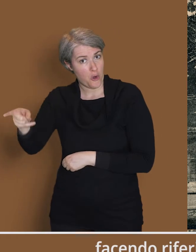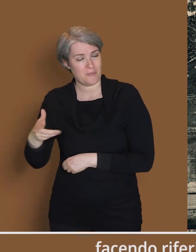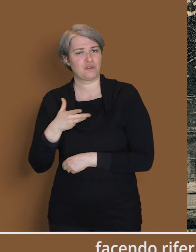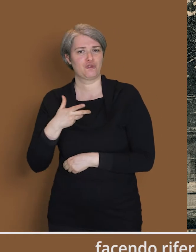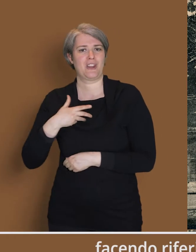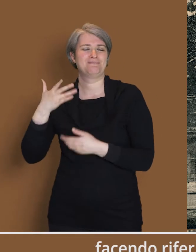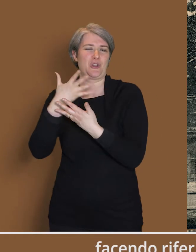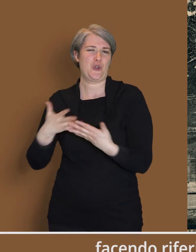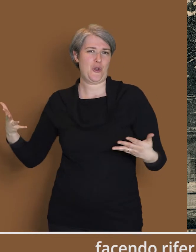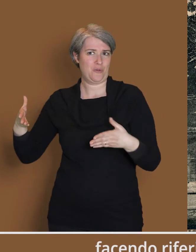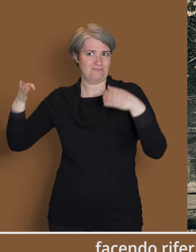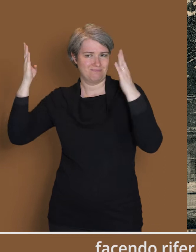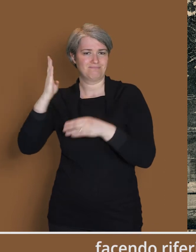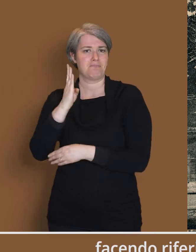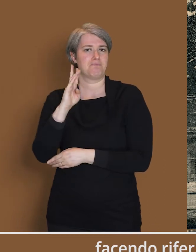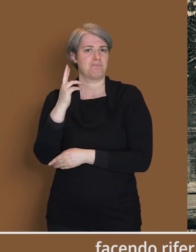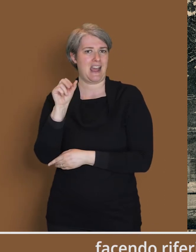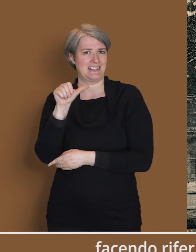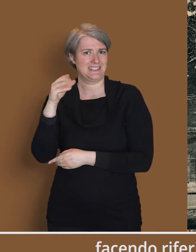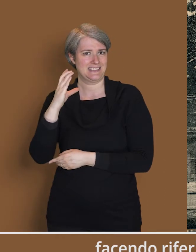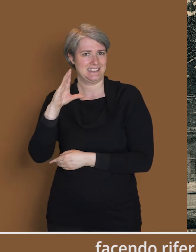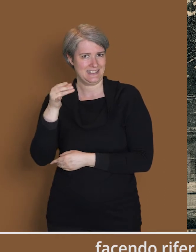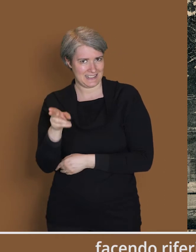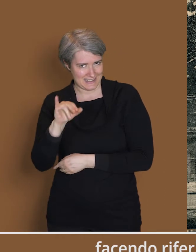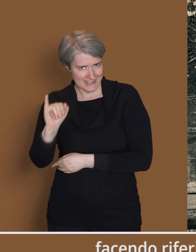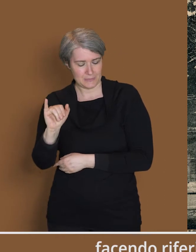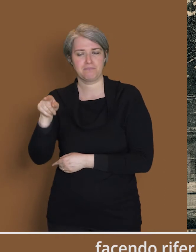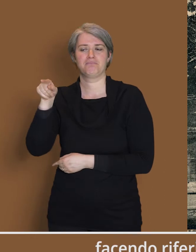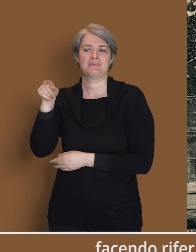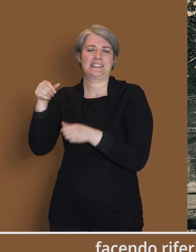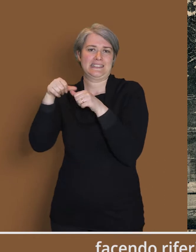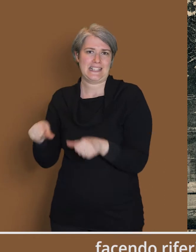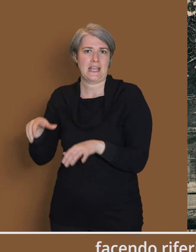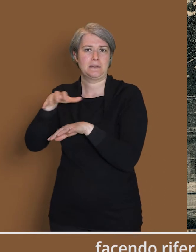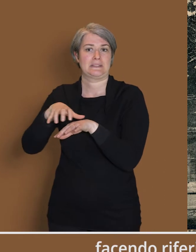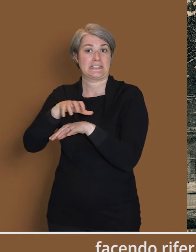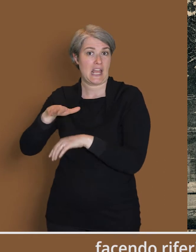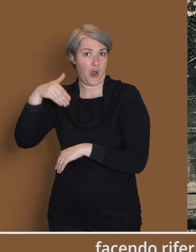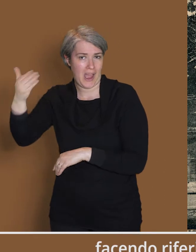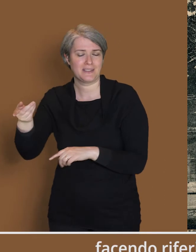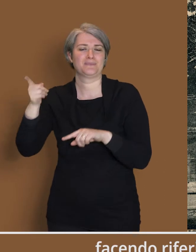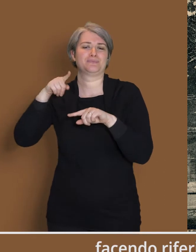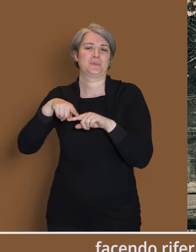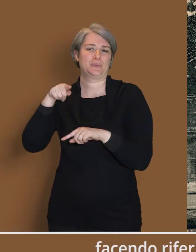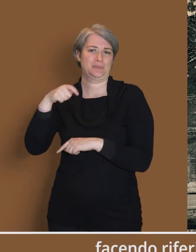riferimento al Palazzo di Roma, sede del Ministero degli Interni e della Presidenza del Consiglio.